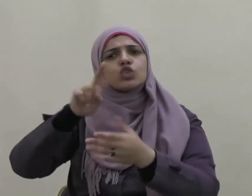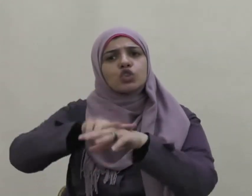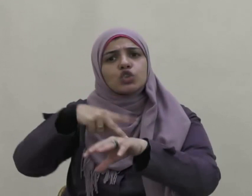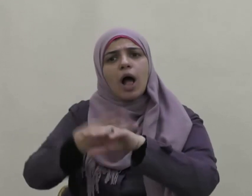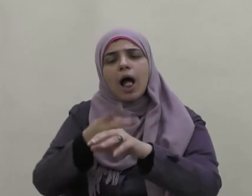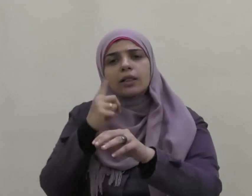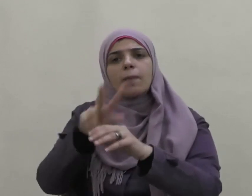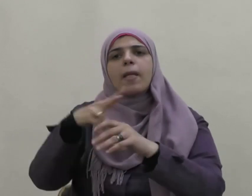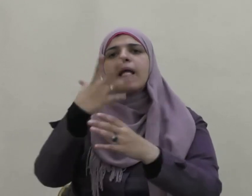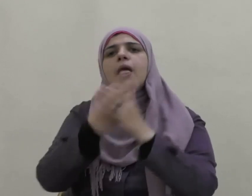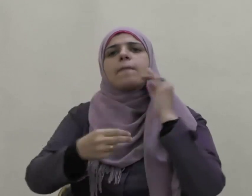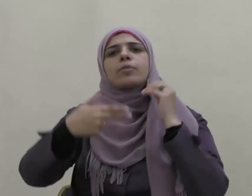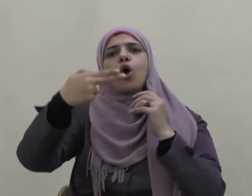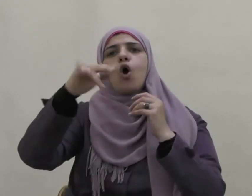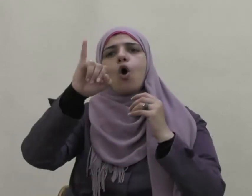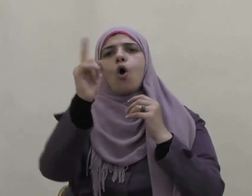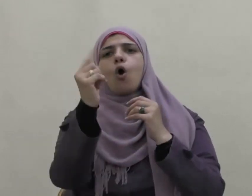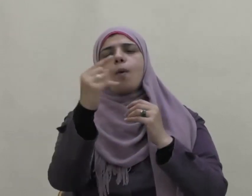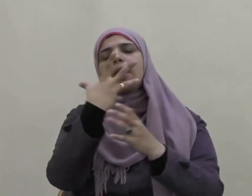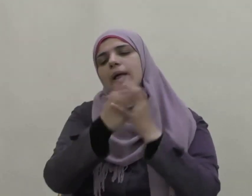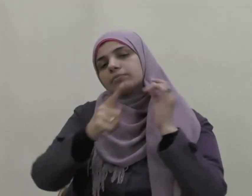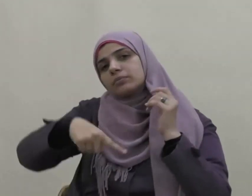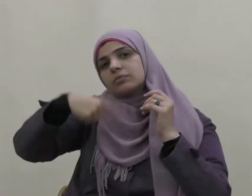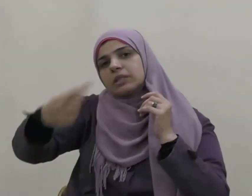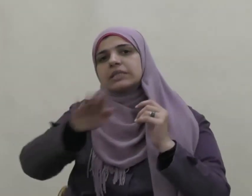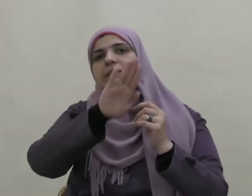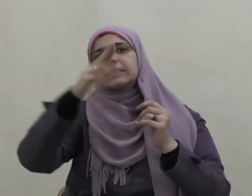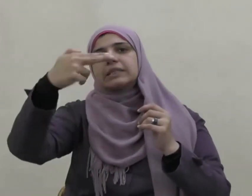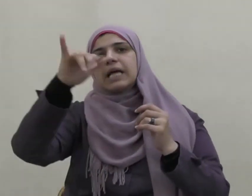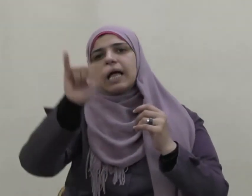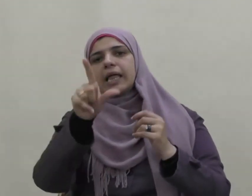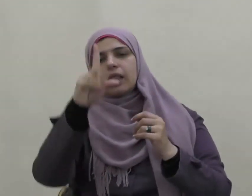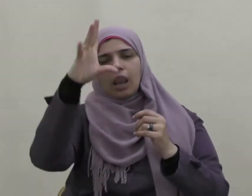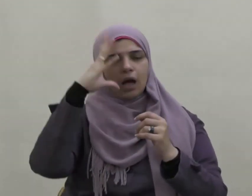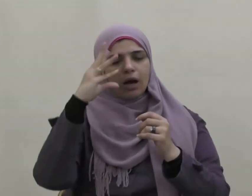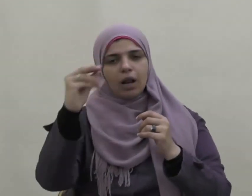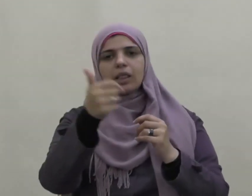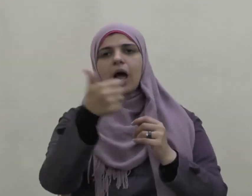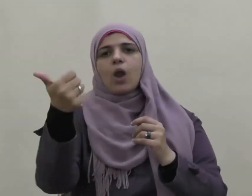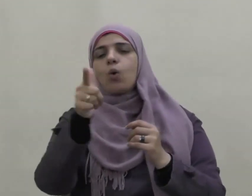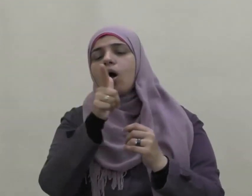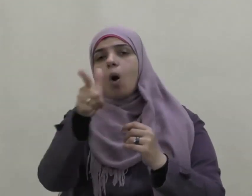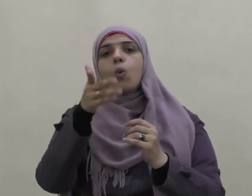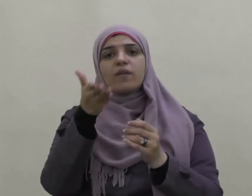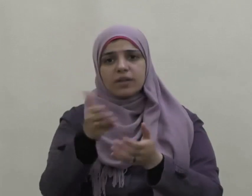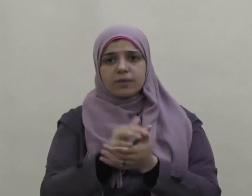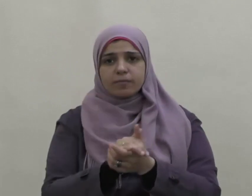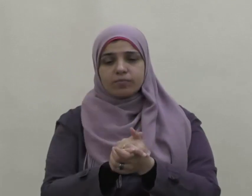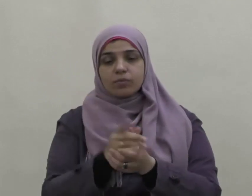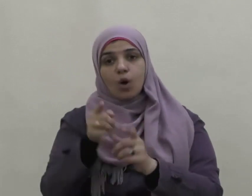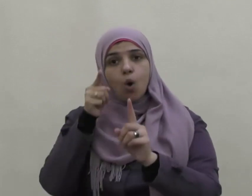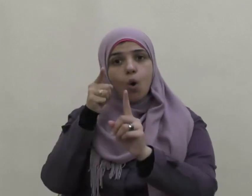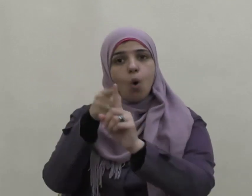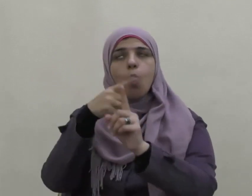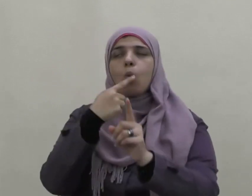رضي الله عنه لسعيد بن المسيب رضي الله عنه بقوله هو والله أحد